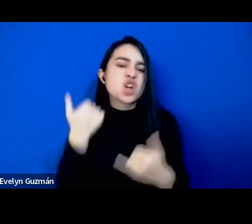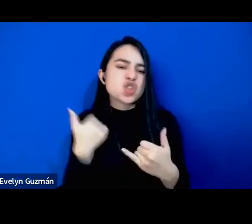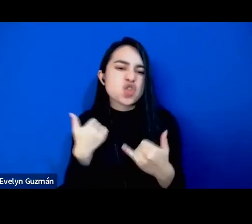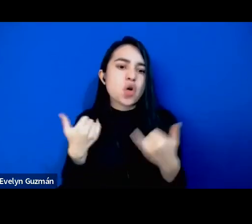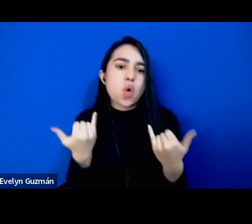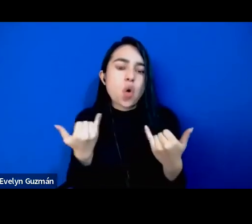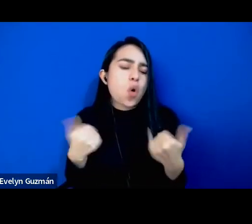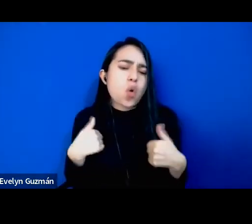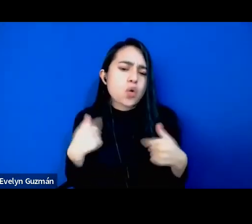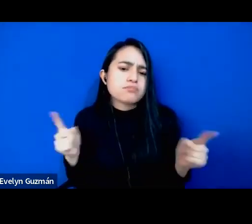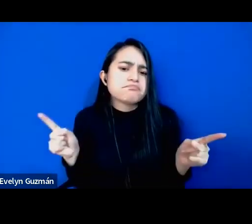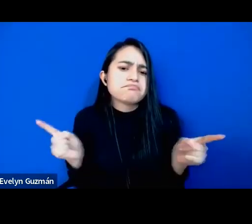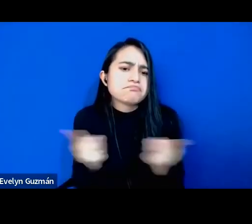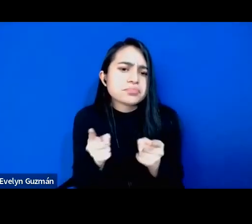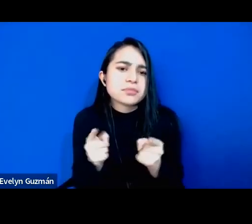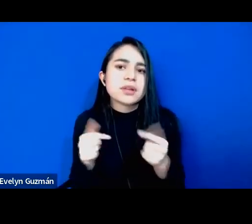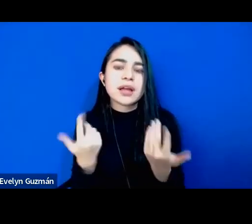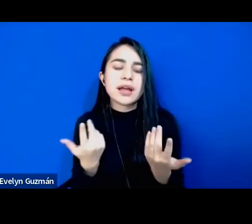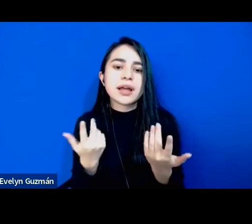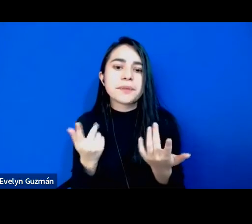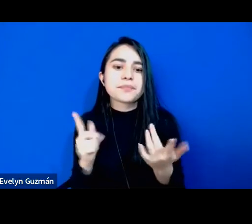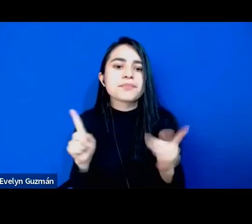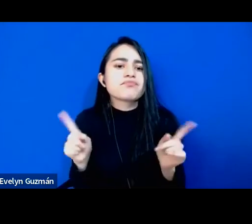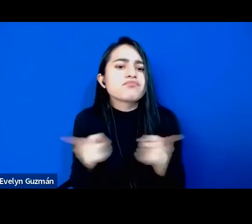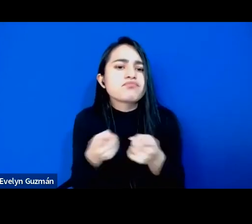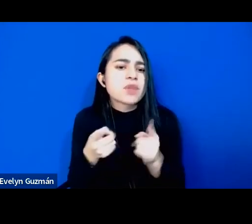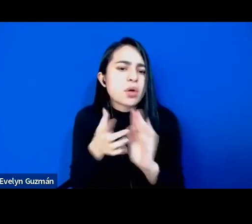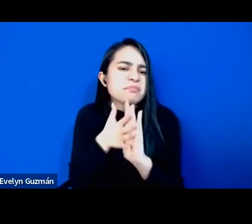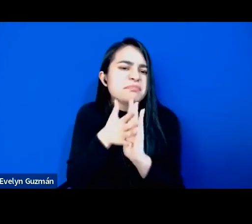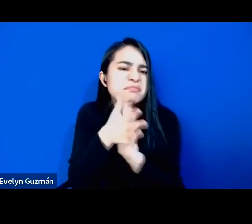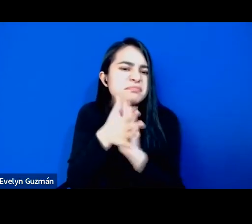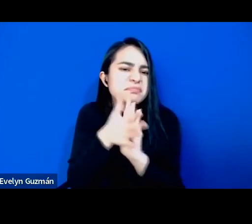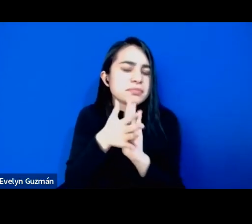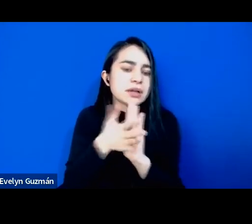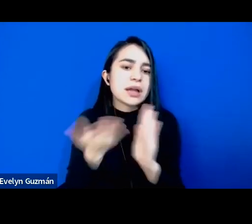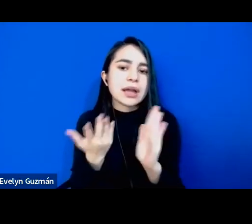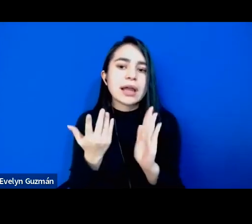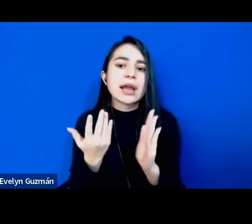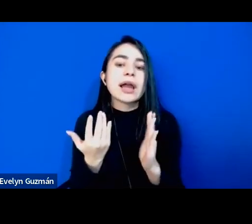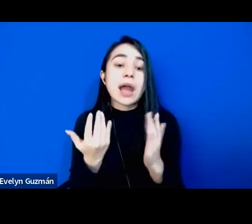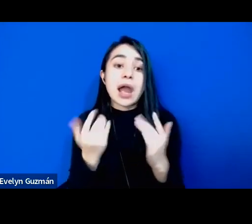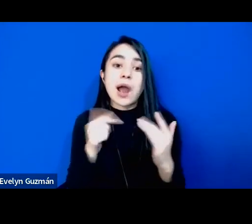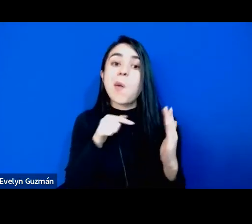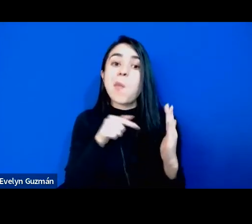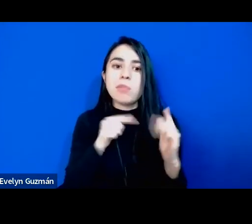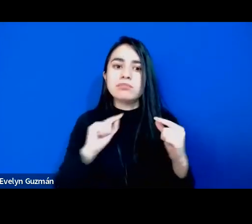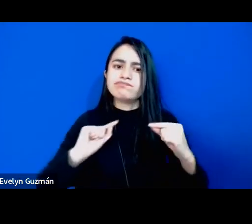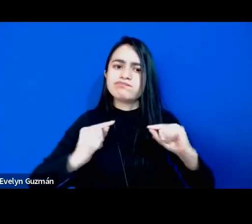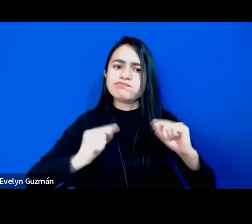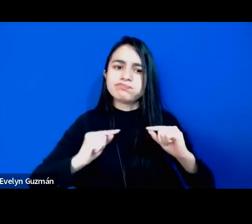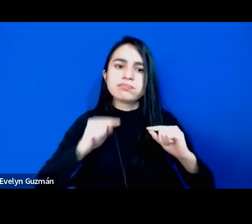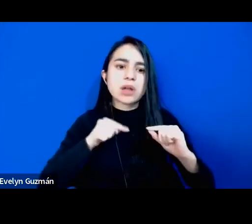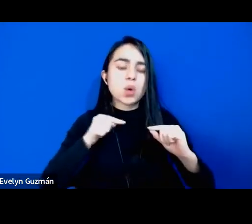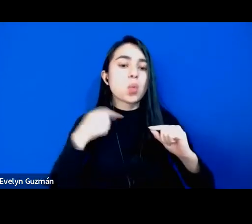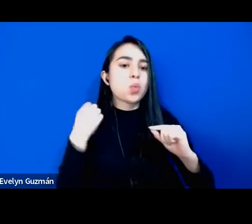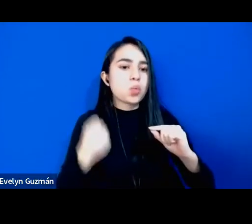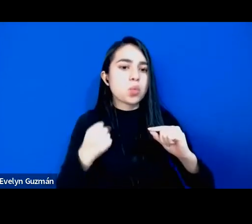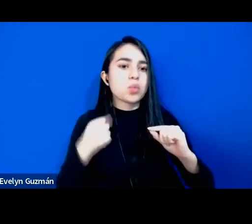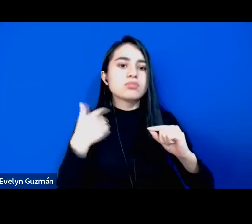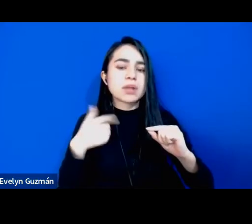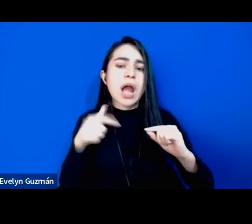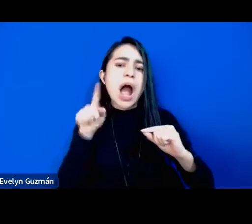comentario sobre unas discusiones muy razas, muy